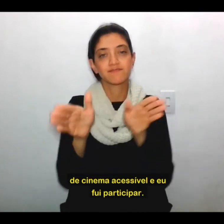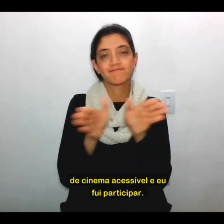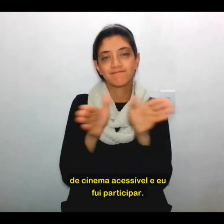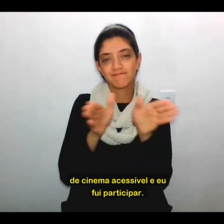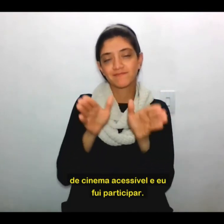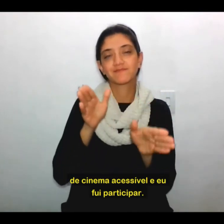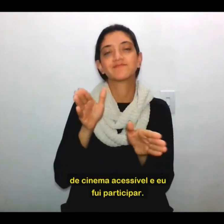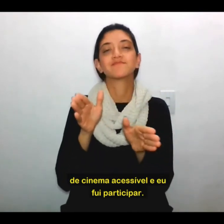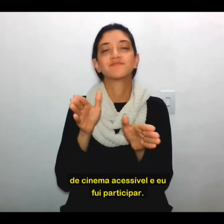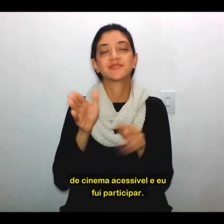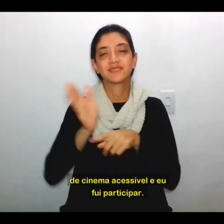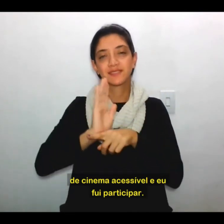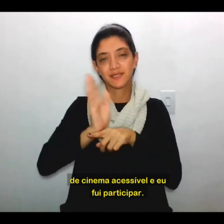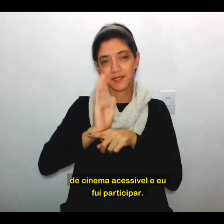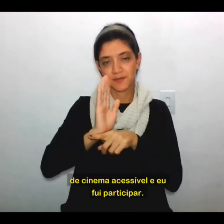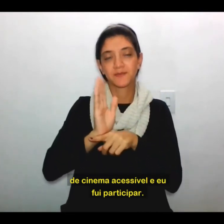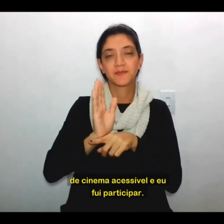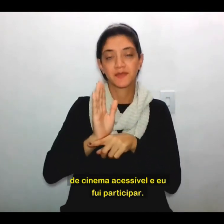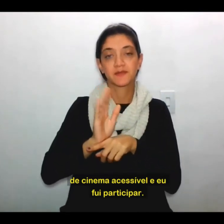acessível. E eu fui participar.